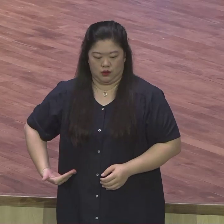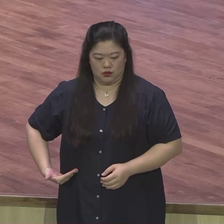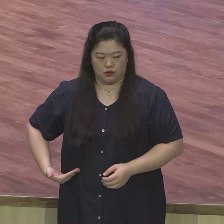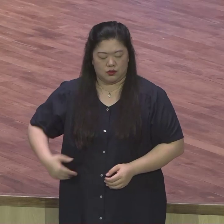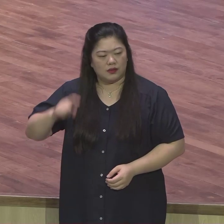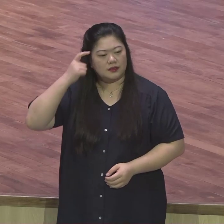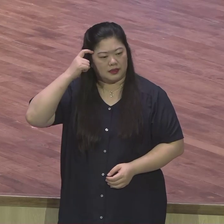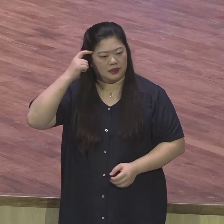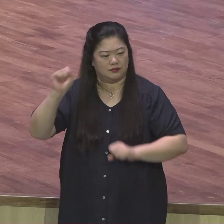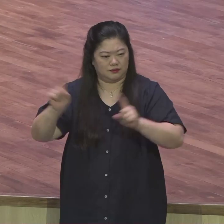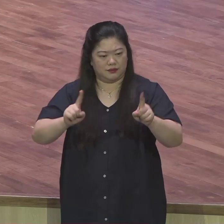사도의식이 있어야 돼요.